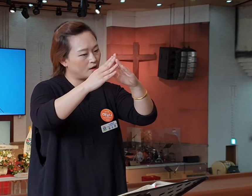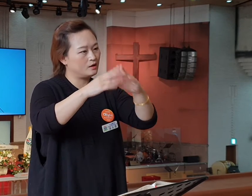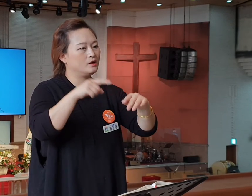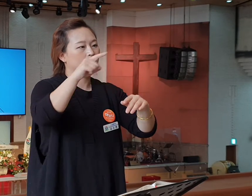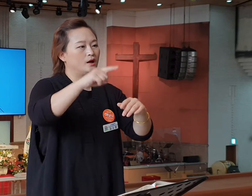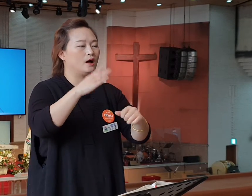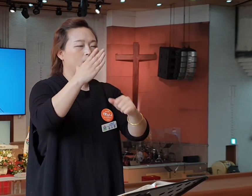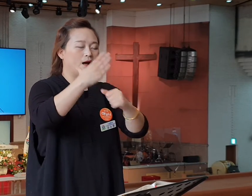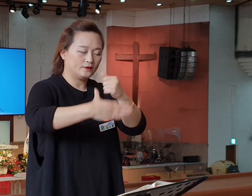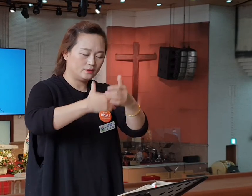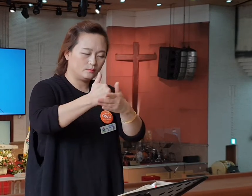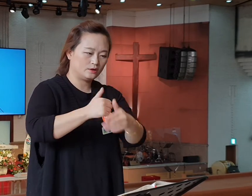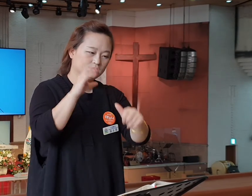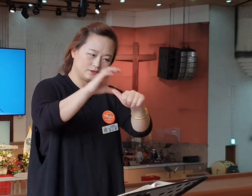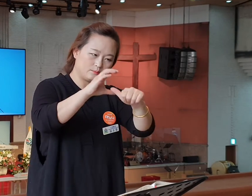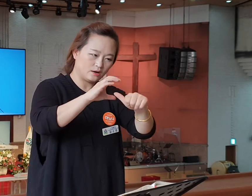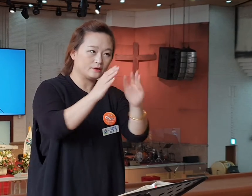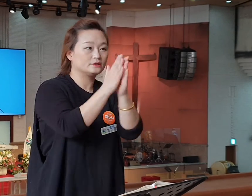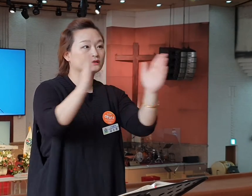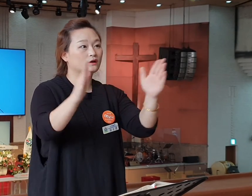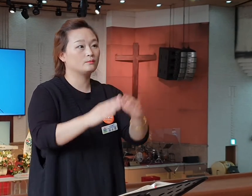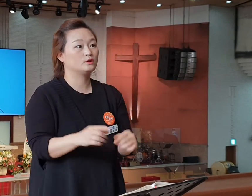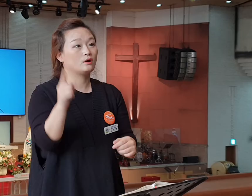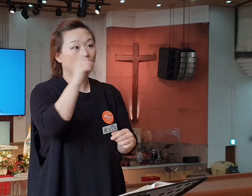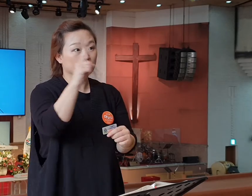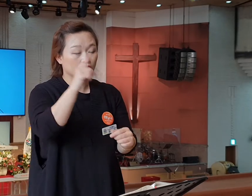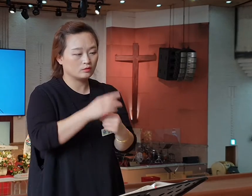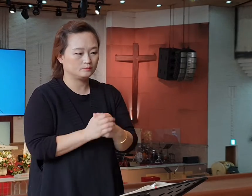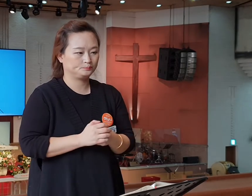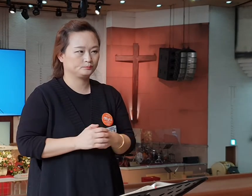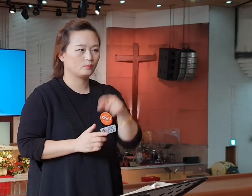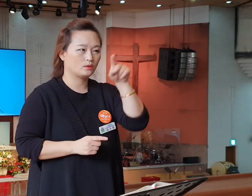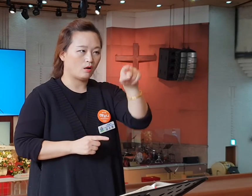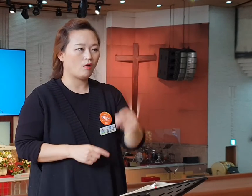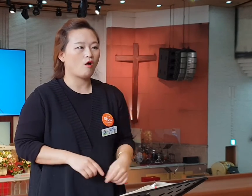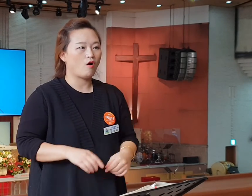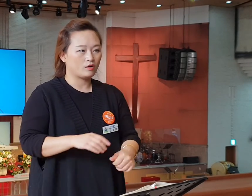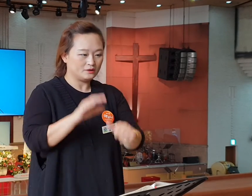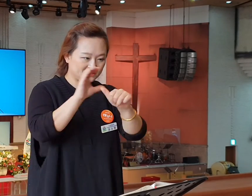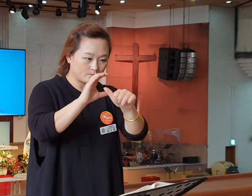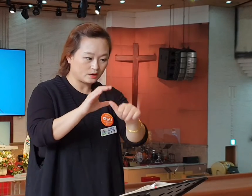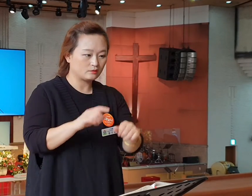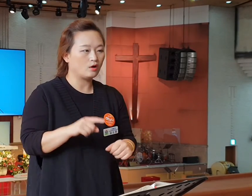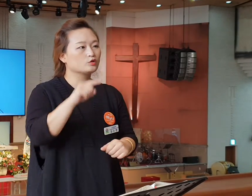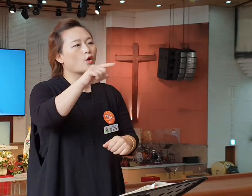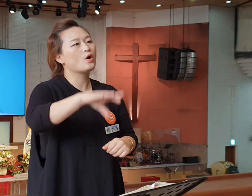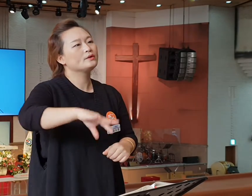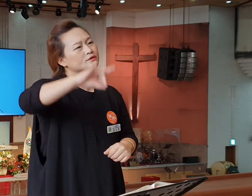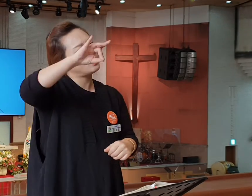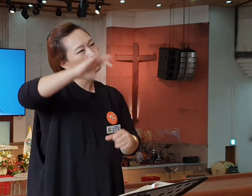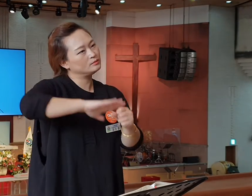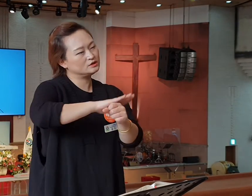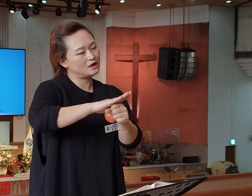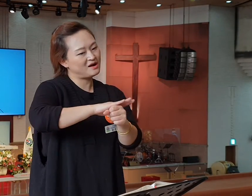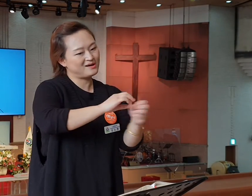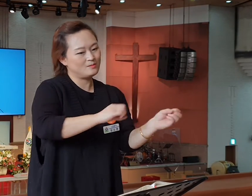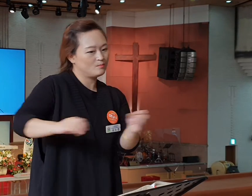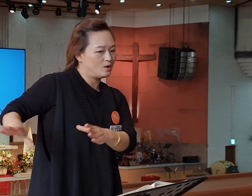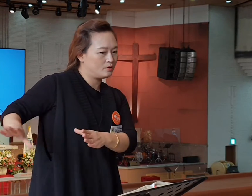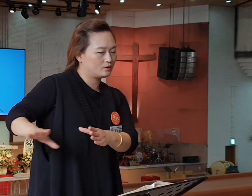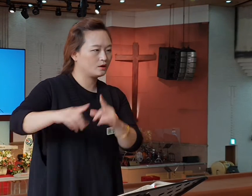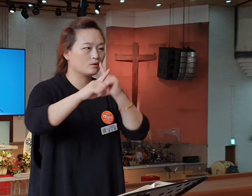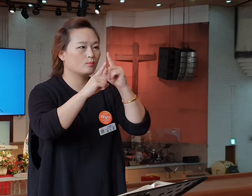있단 말이에요. 뭘 책망하십니까? 5절이에요. 그러나 너를 책망할 것이 4절입니다. 너희 처음 사랑을 버렸느니라요.